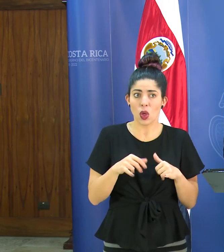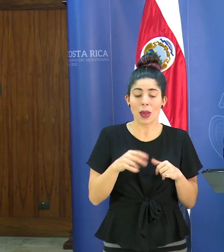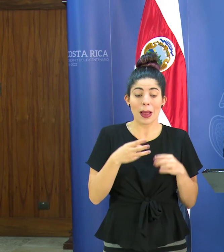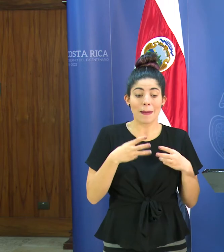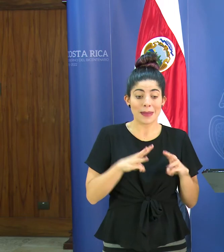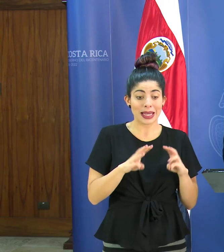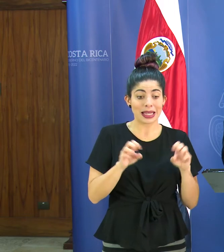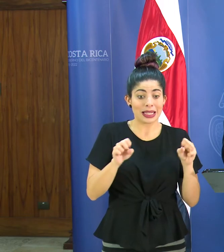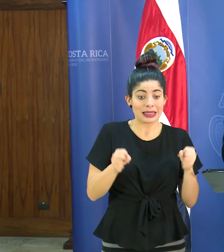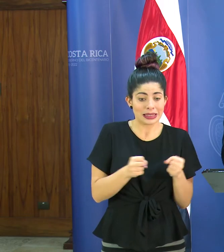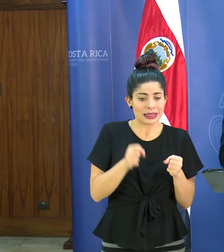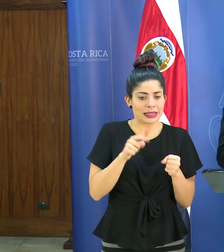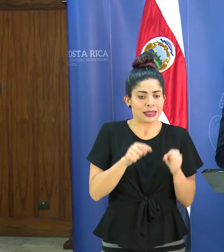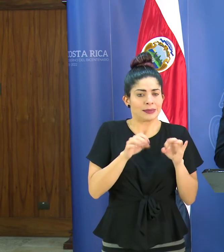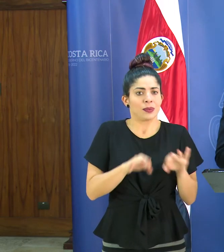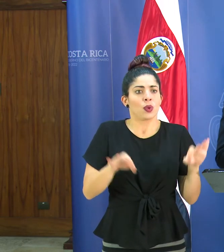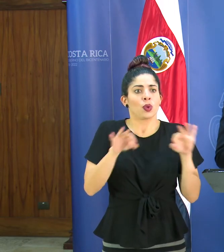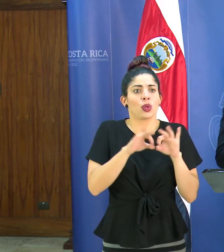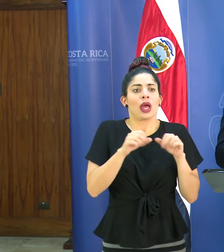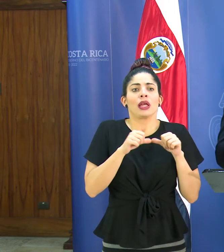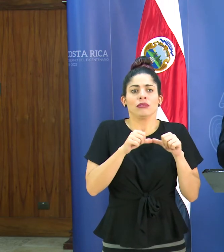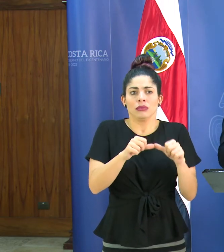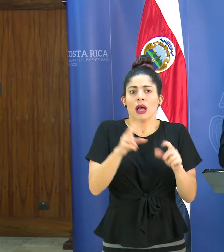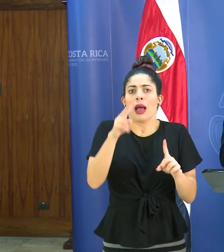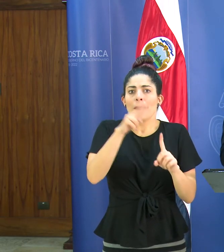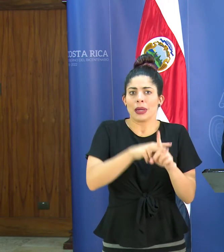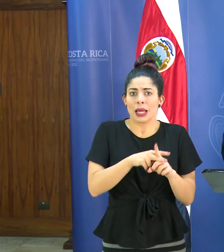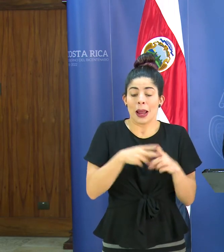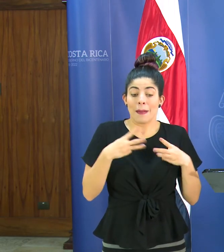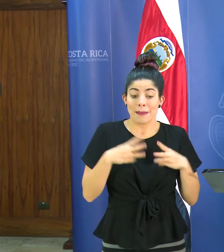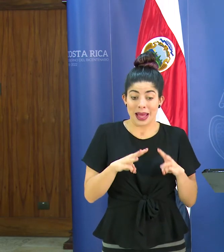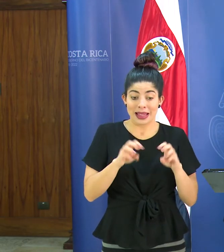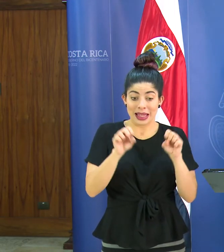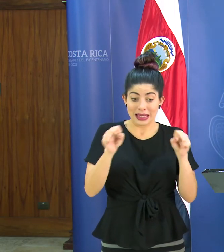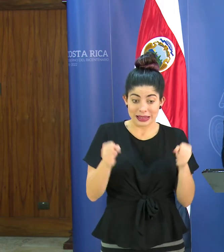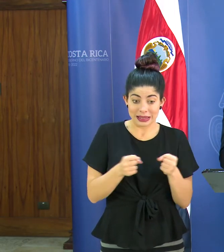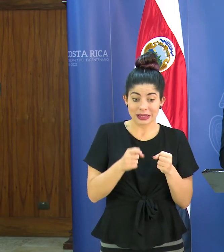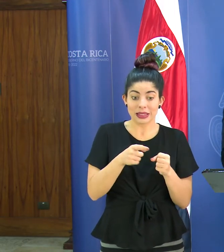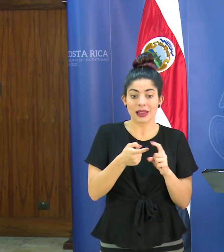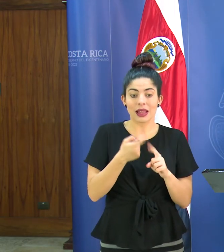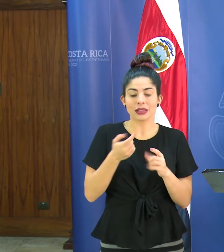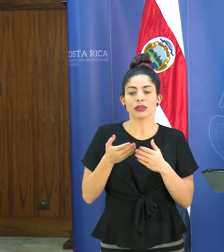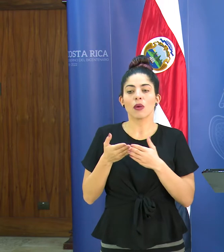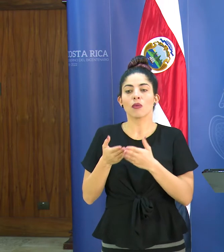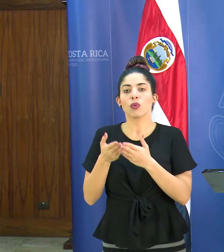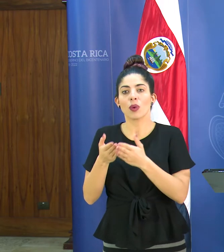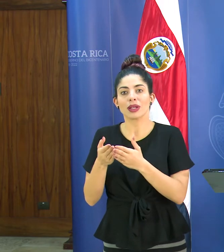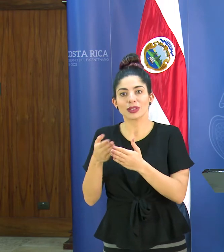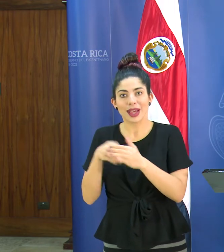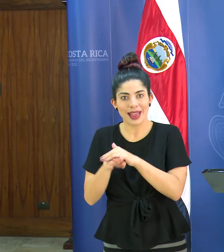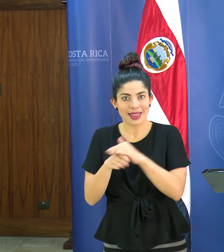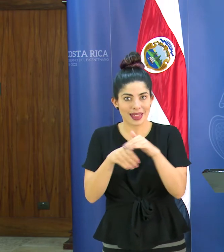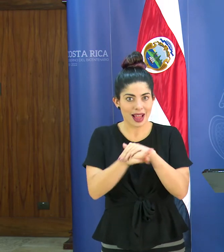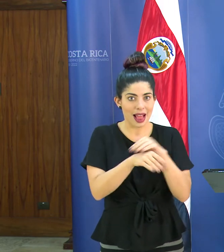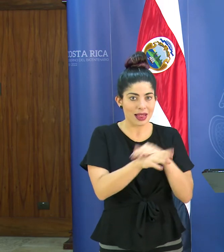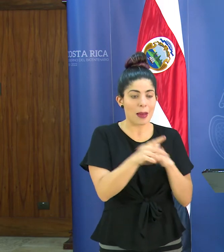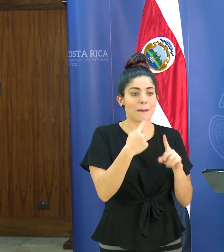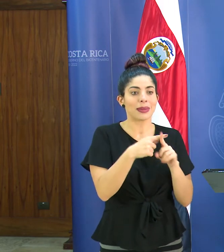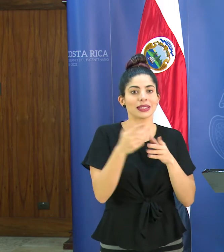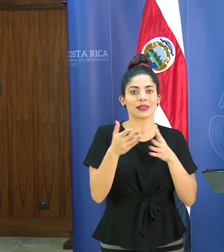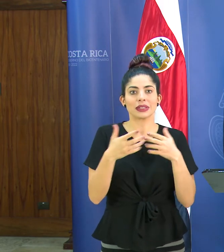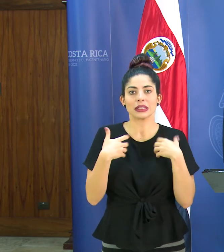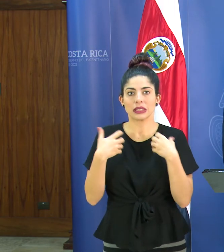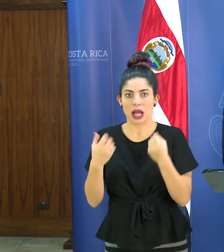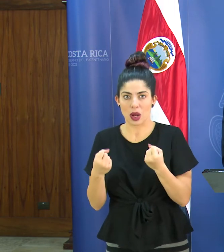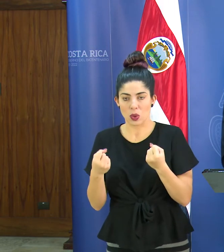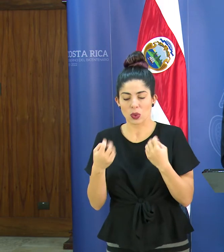que las medidas de contención son importantes y se siguen aplicando y esas medidas de contención como le indico van desde los puertos de entrada hasta los servicios de salud y